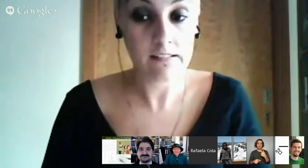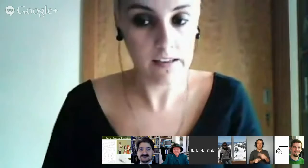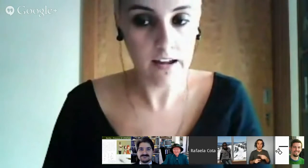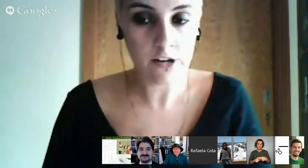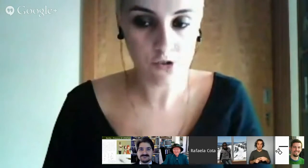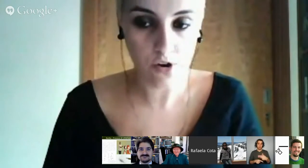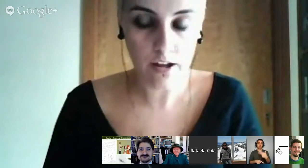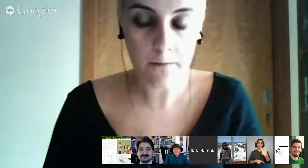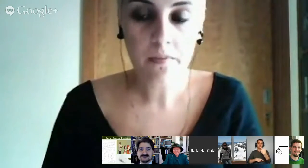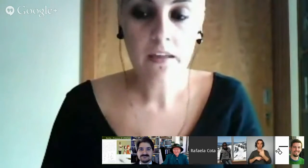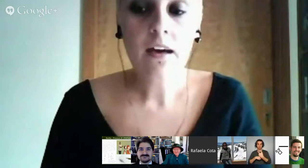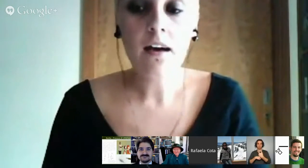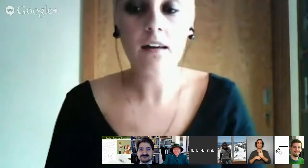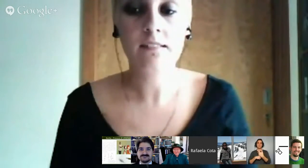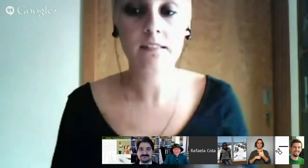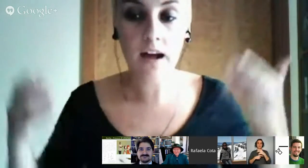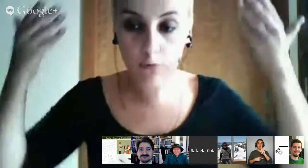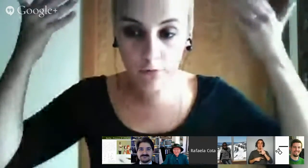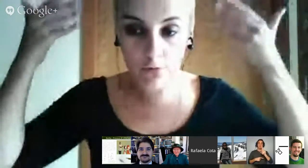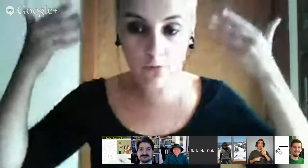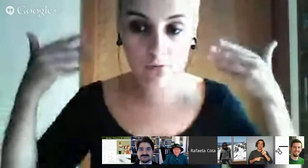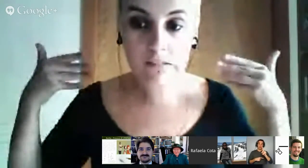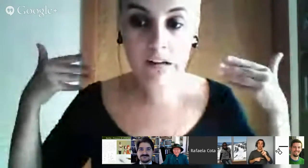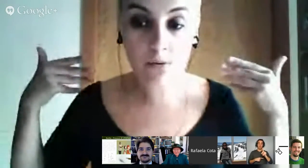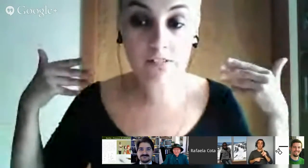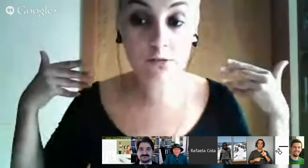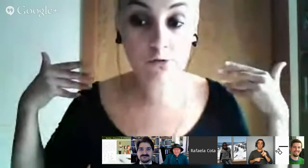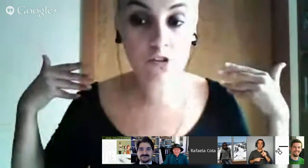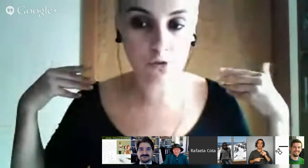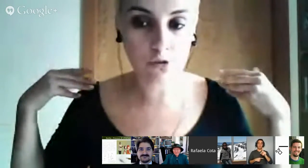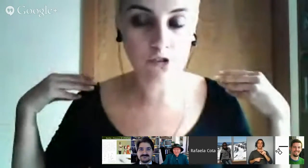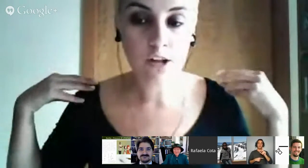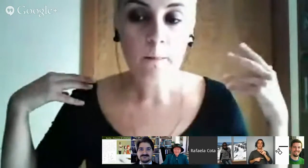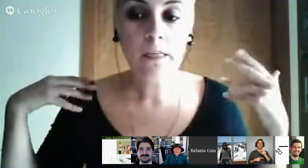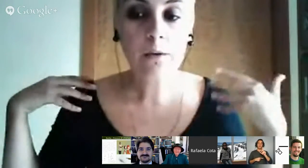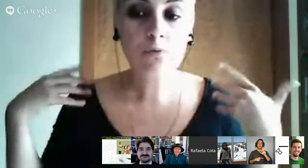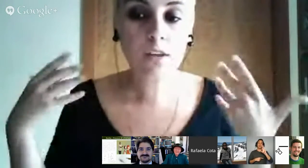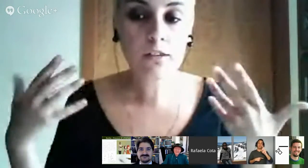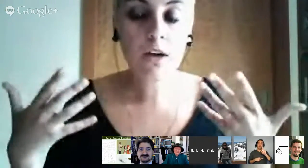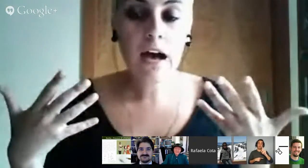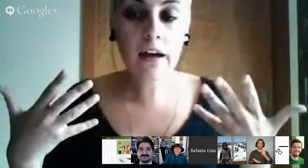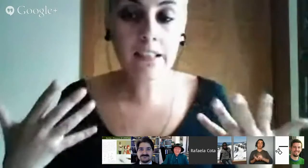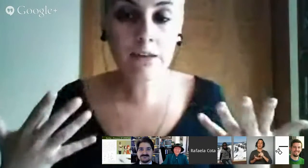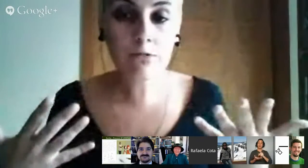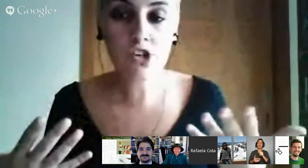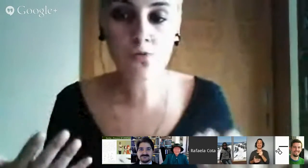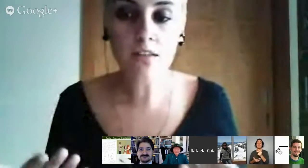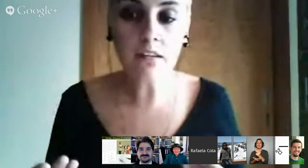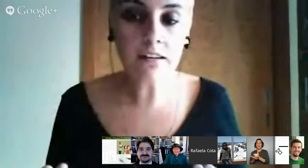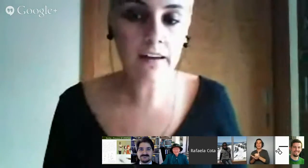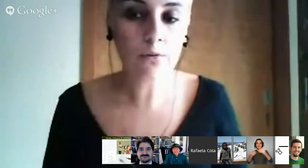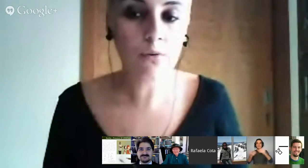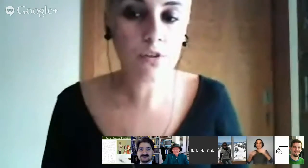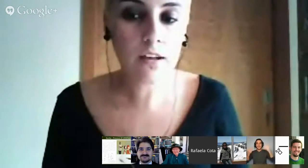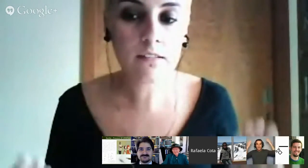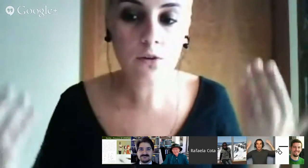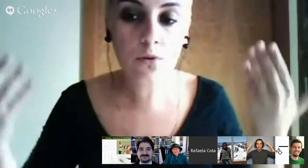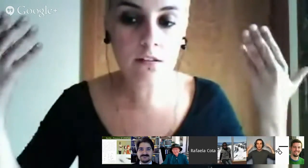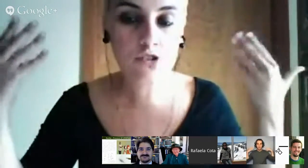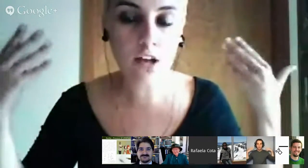que sairá na história será o fundo, serão as ilustrações. E, portanto, em língua gestual teria que estar em concordância com aquilo